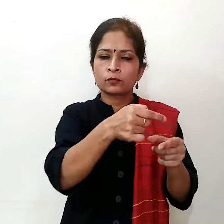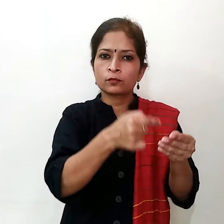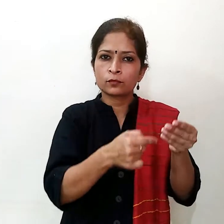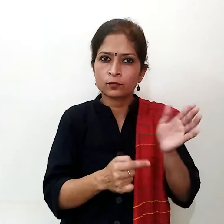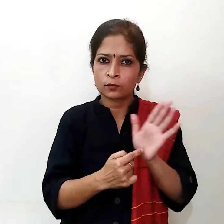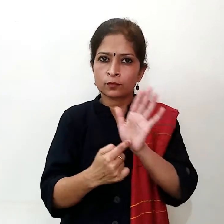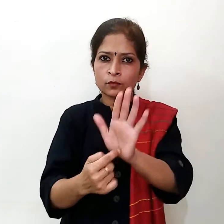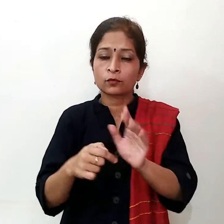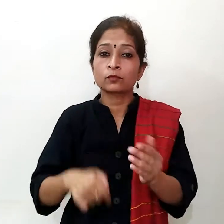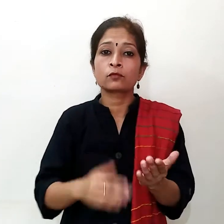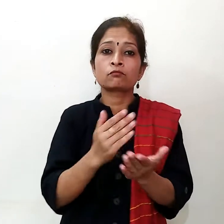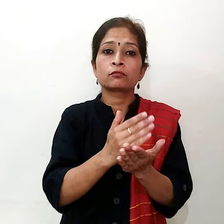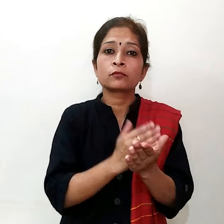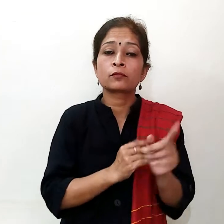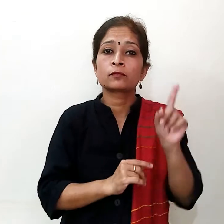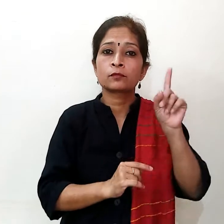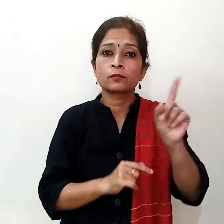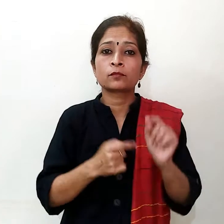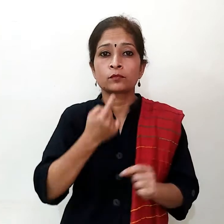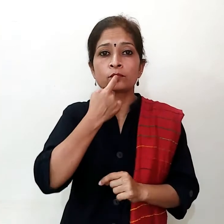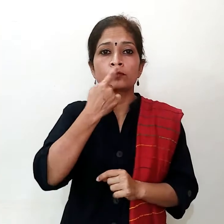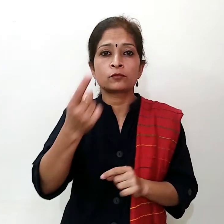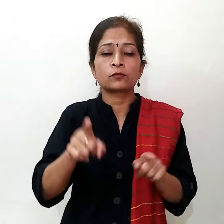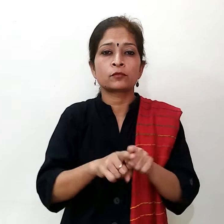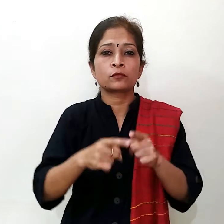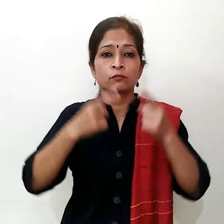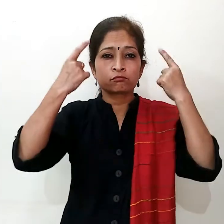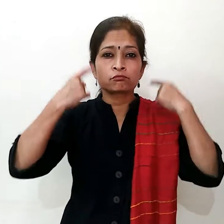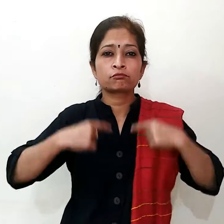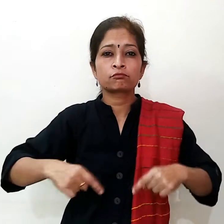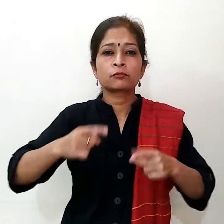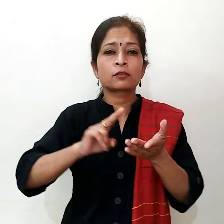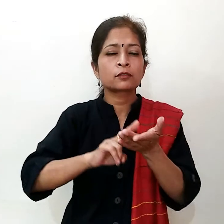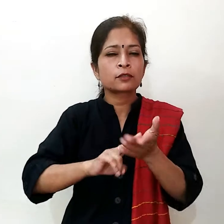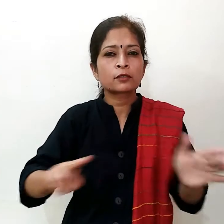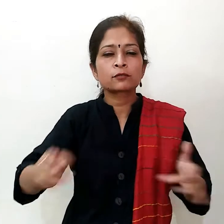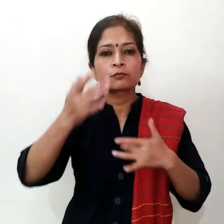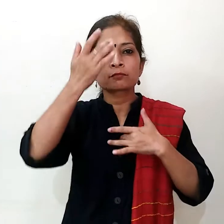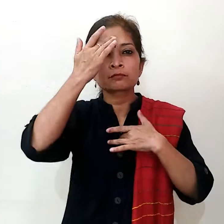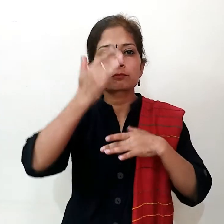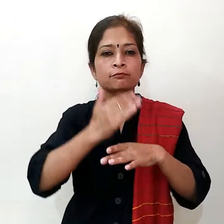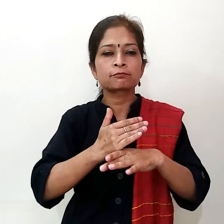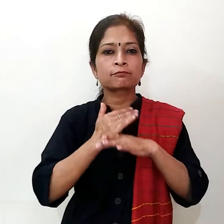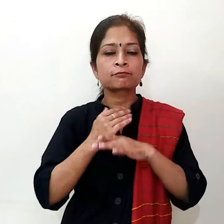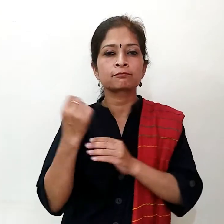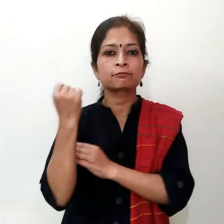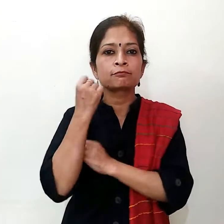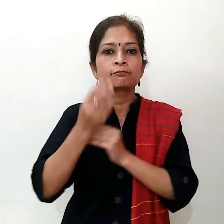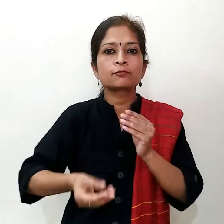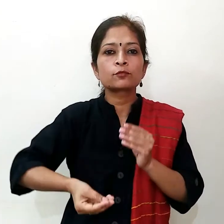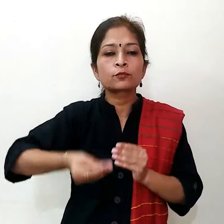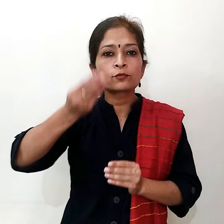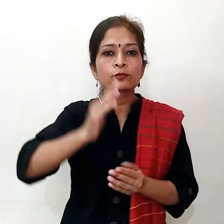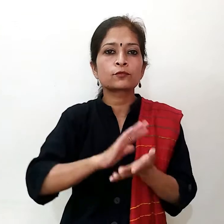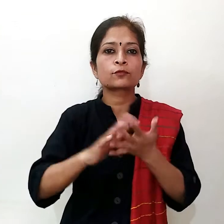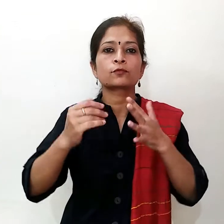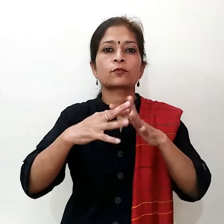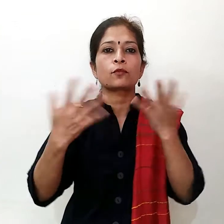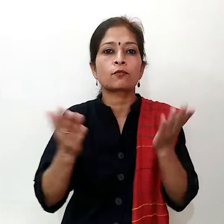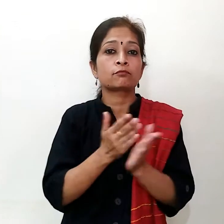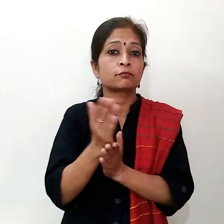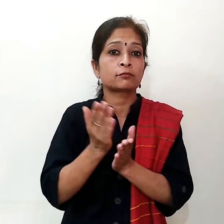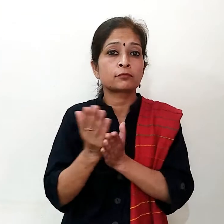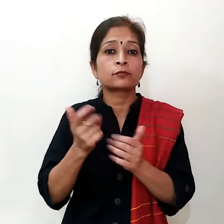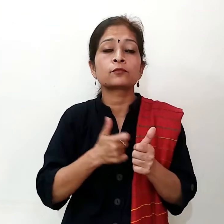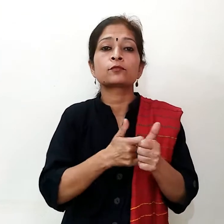इस बताले की एक माहतर शिक्का जारी की है, जिसके पहने भाग में बताया गया है कि शरीर की प्राकर्तिक रक्षा पढ़ाने को हम किस प्रकार से बढ़ा